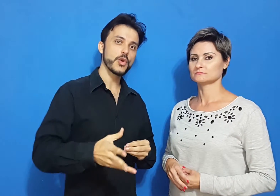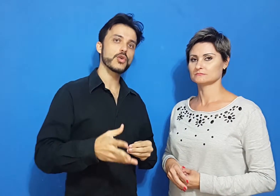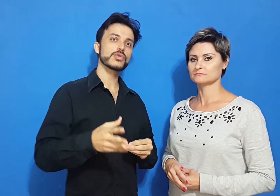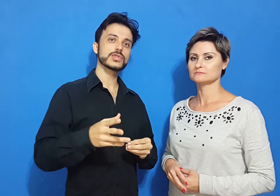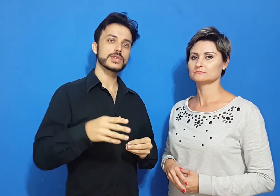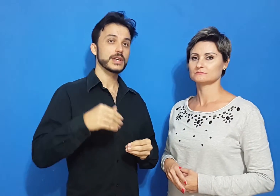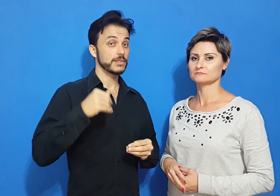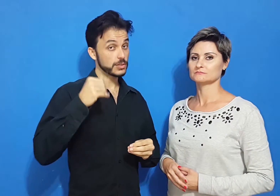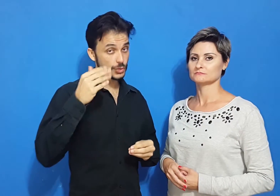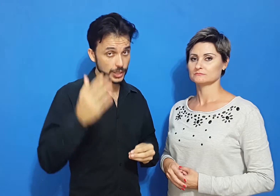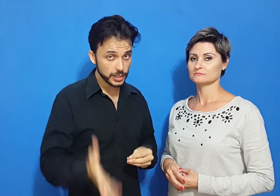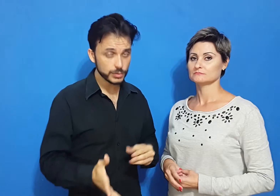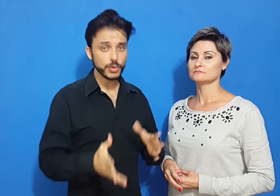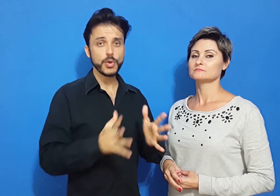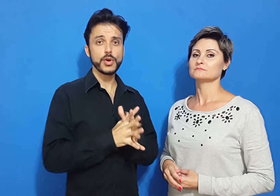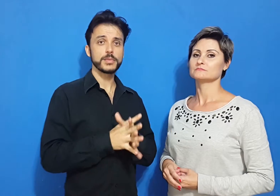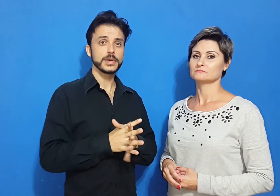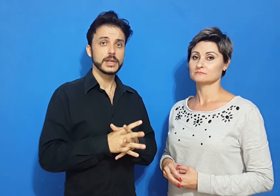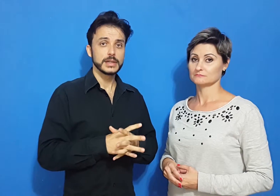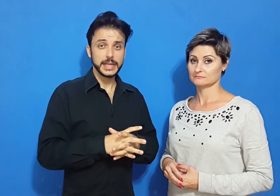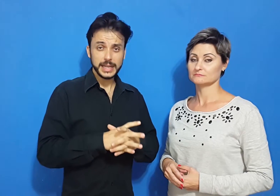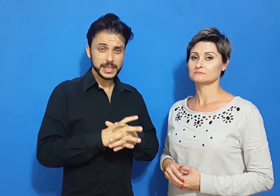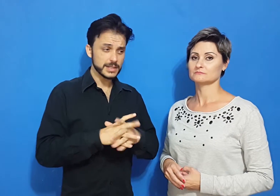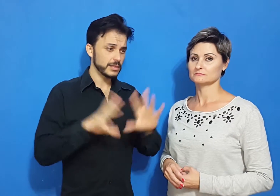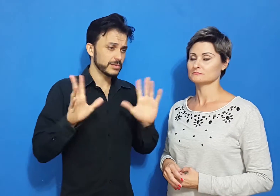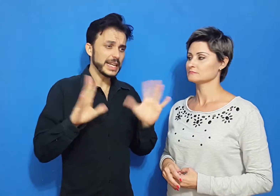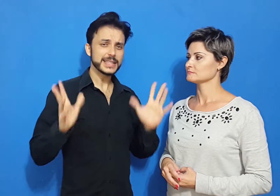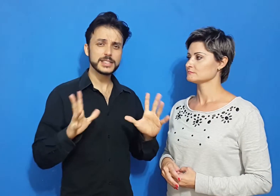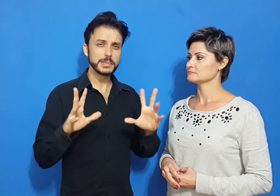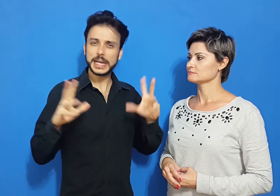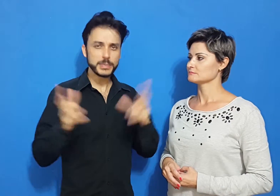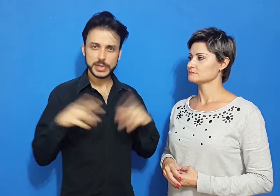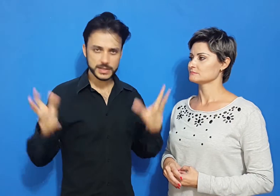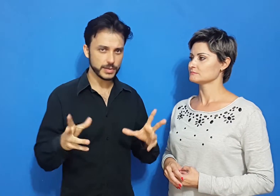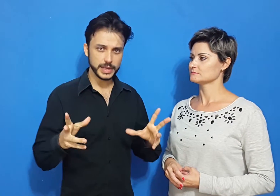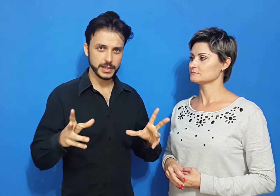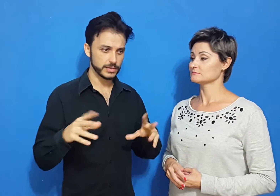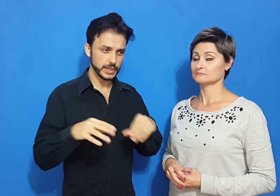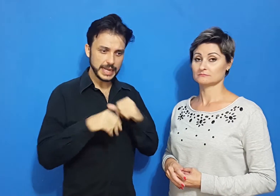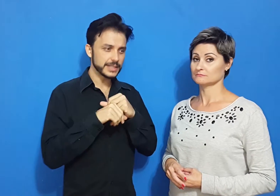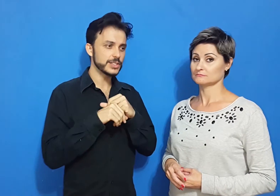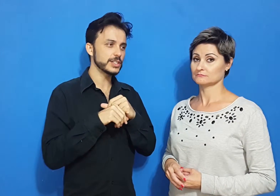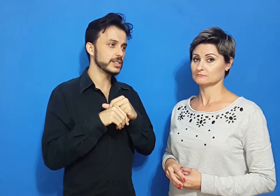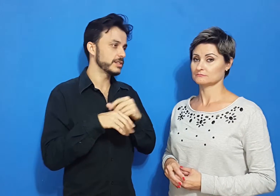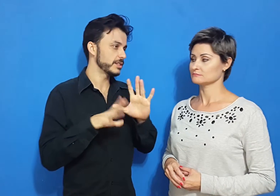aos poucos, vai sugerindo ao homem, né? E assim, não tem nada de manipulação aí, não tem nada de